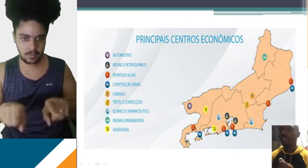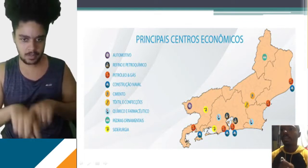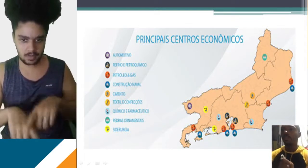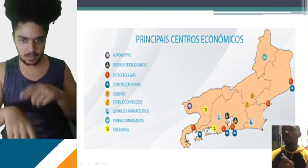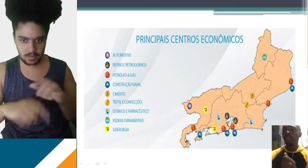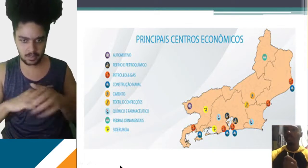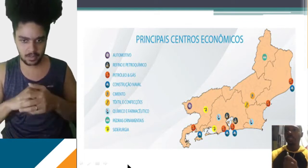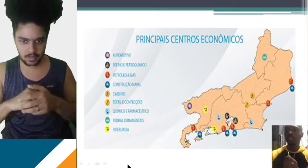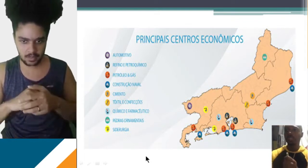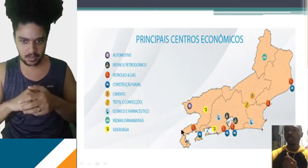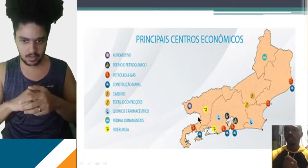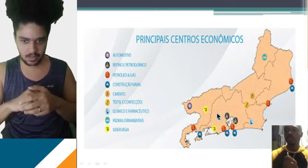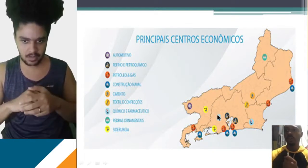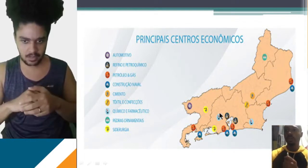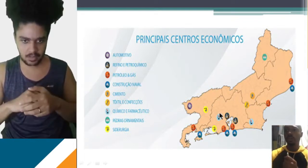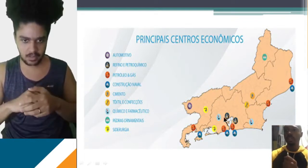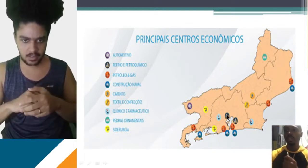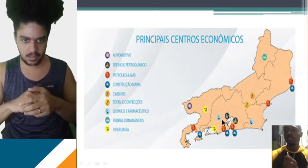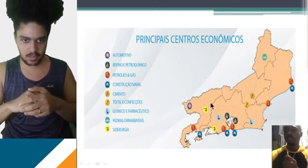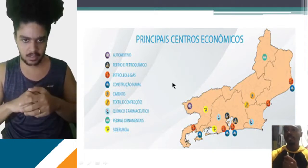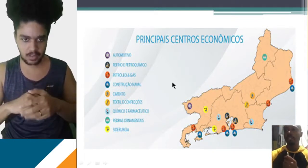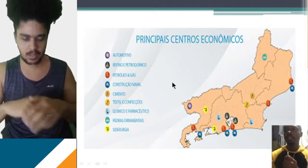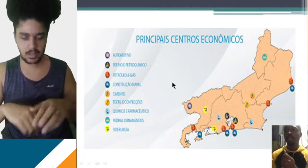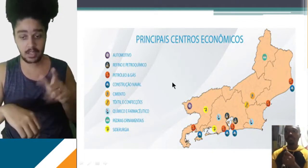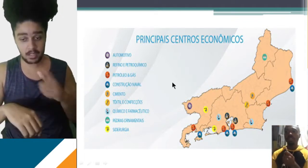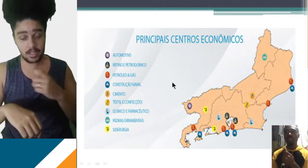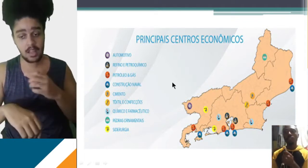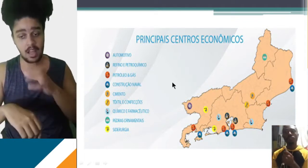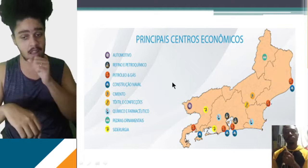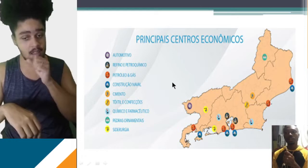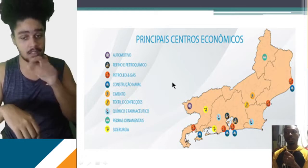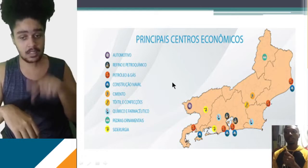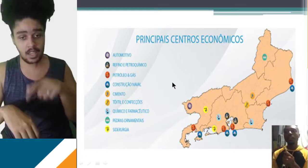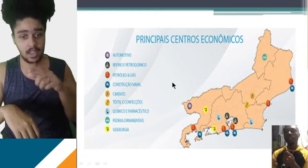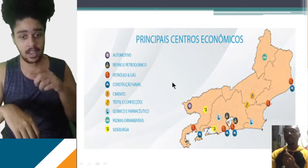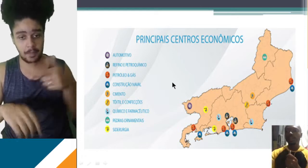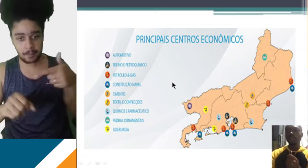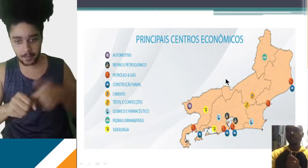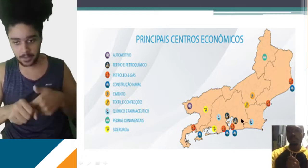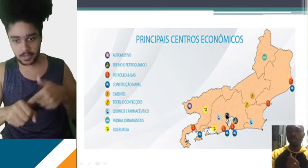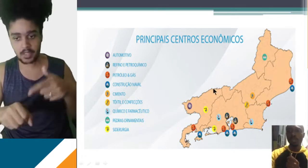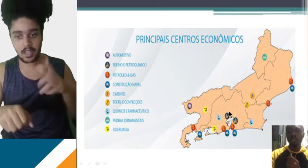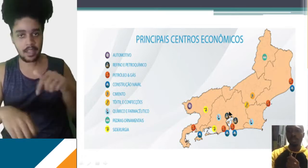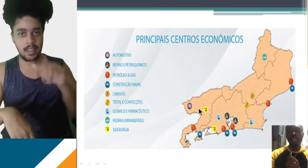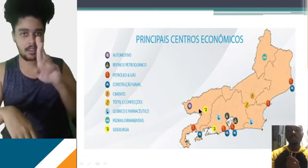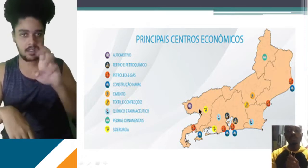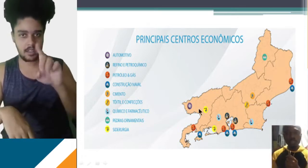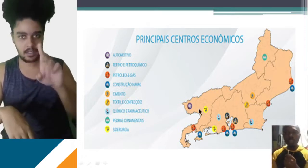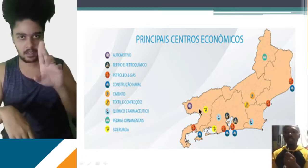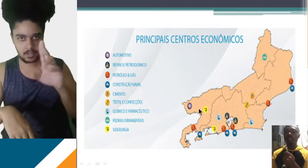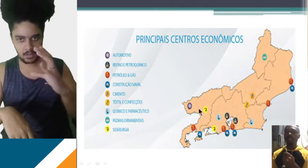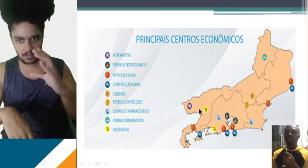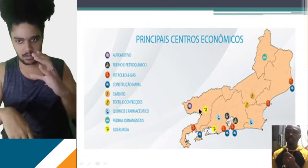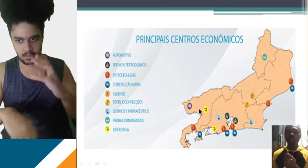Nós temos aqui, o mais escurinho aqui, com abóbora, que é uma fabricazinha, a refinaria e petroquímica, que está ali beirando a Baía de Guanabara, que é a